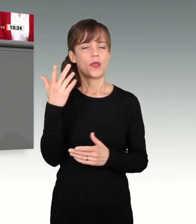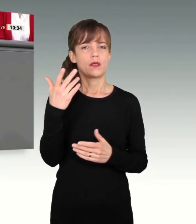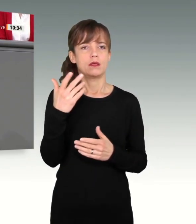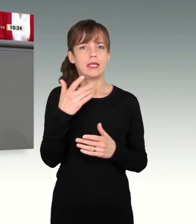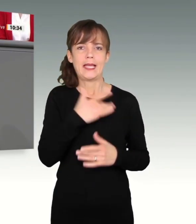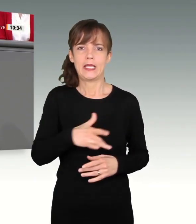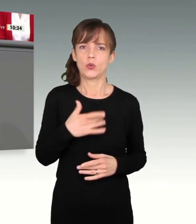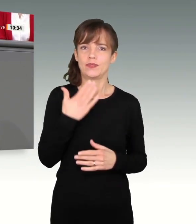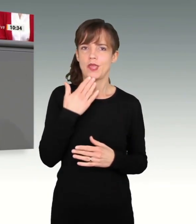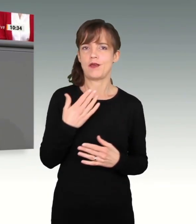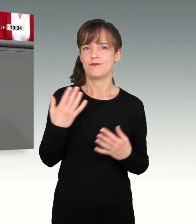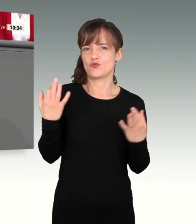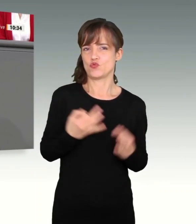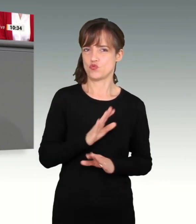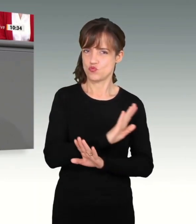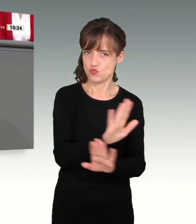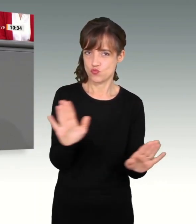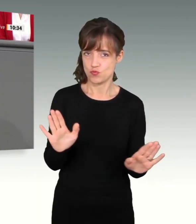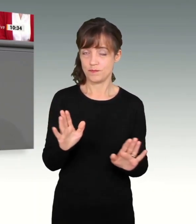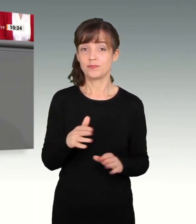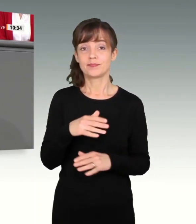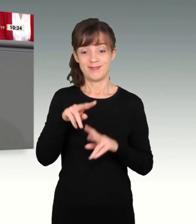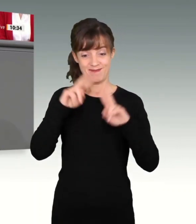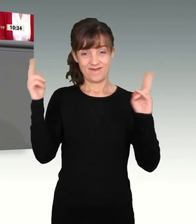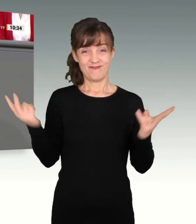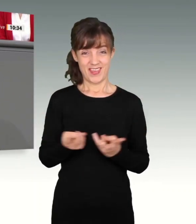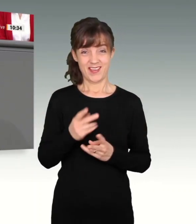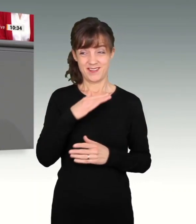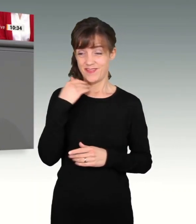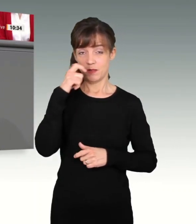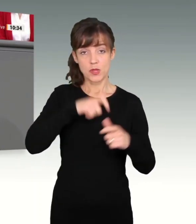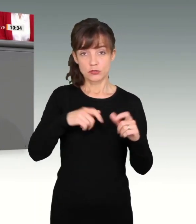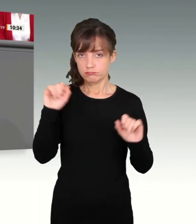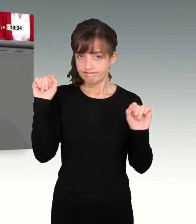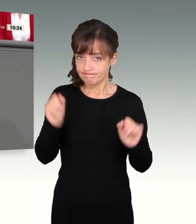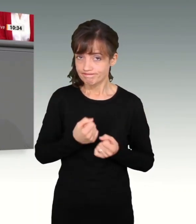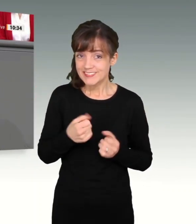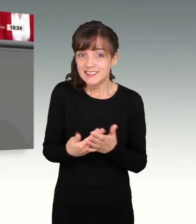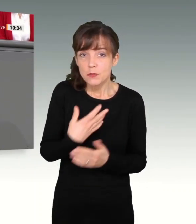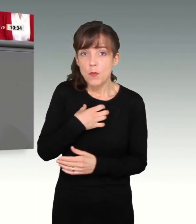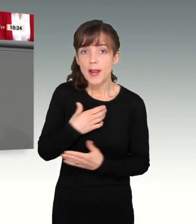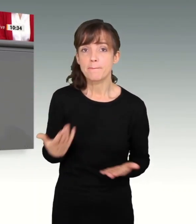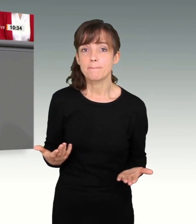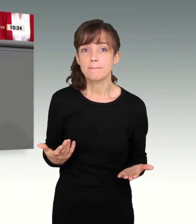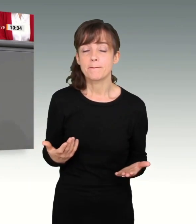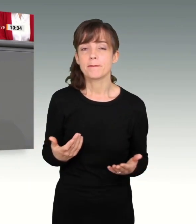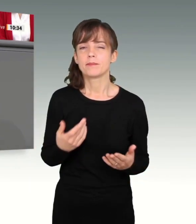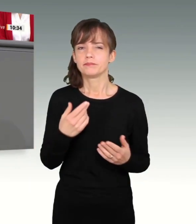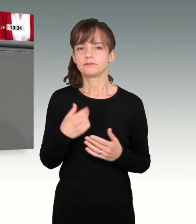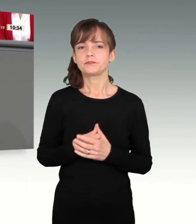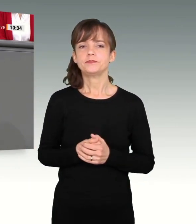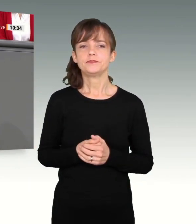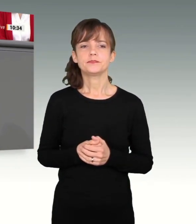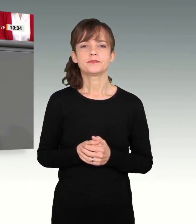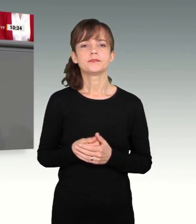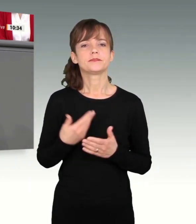auszuüben. Und das können viele Menschen auf der Welt eben leider nicht. Das ist das Problem. Nach den Zahlen des Pew Research